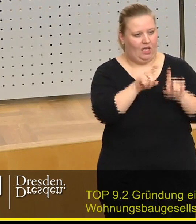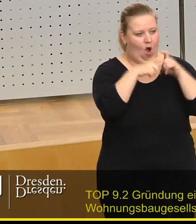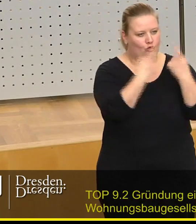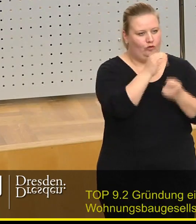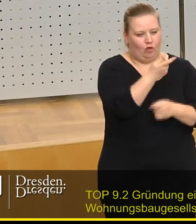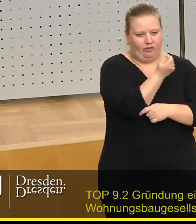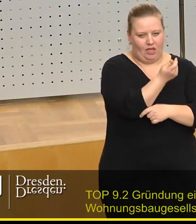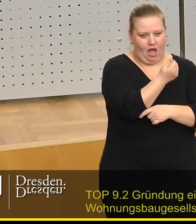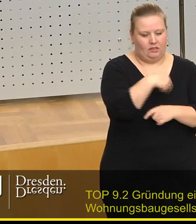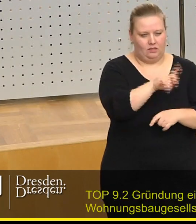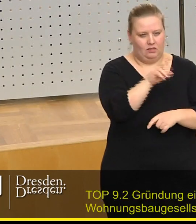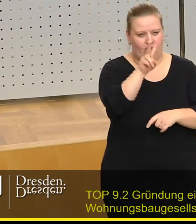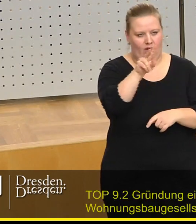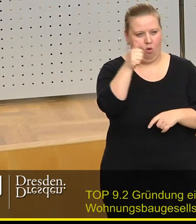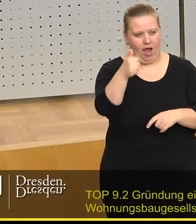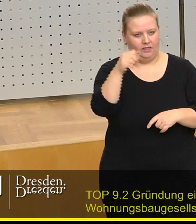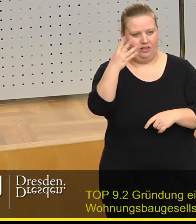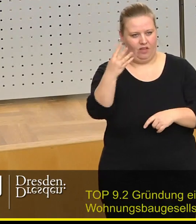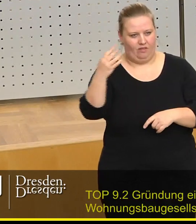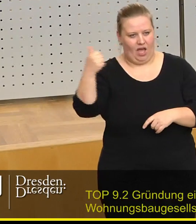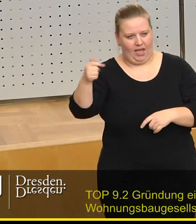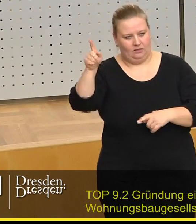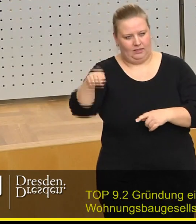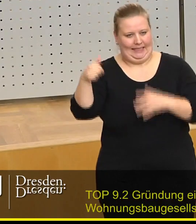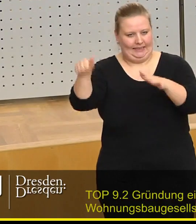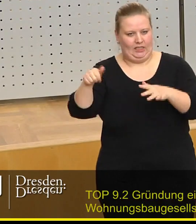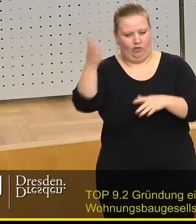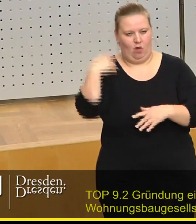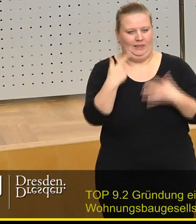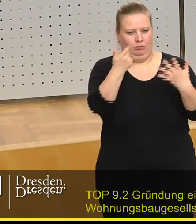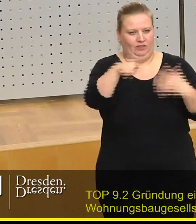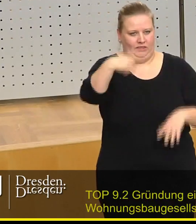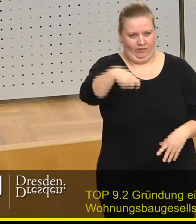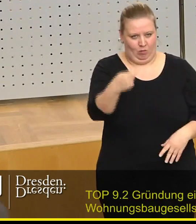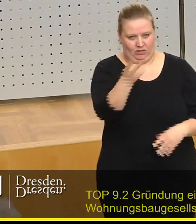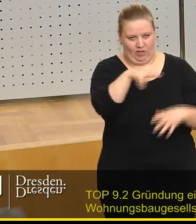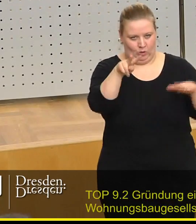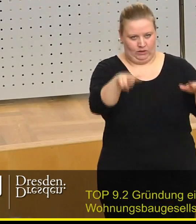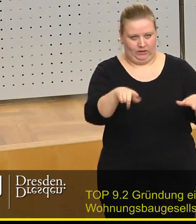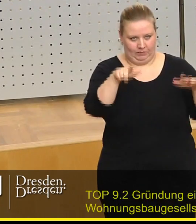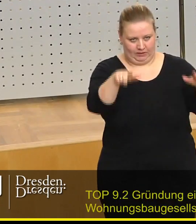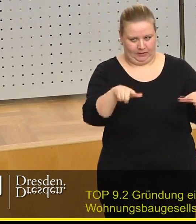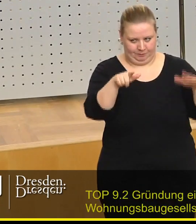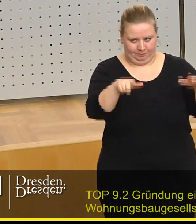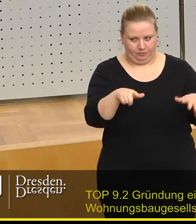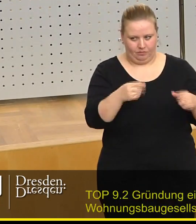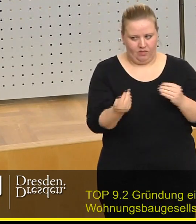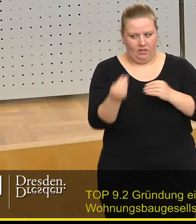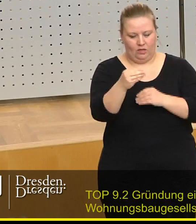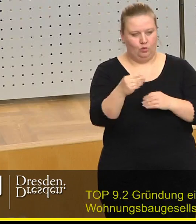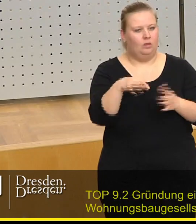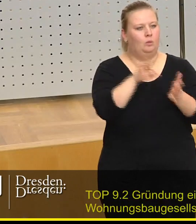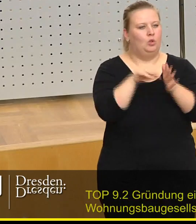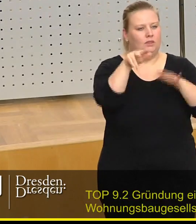Liegenschaften zur Vorlage V1441-16 vom 27. Februar 2017 wird um folgenden Punkt ergänzt. Punkt